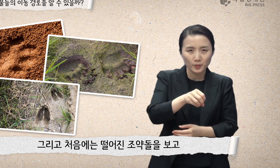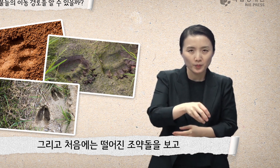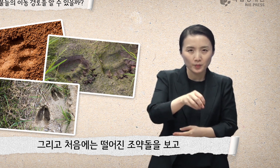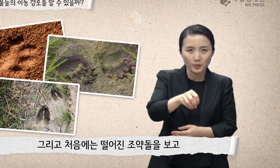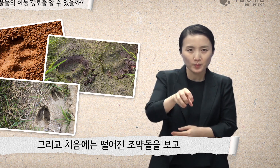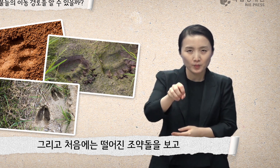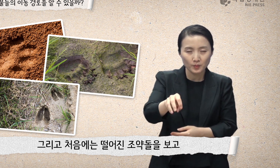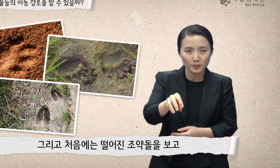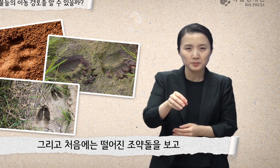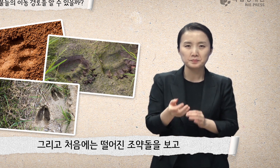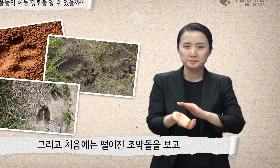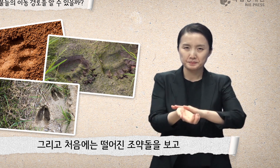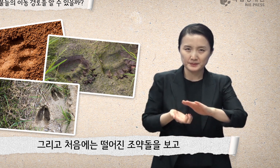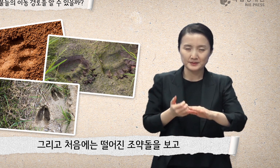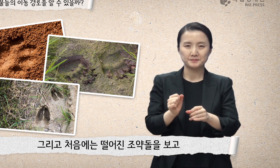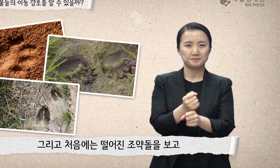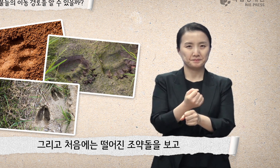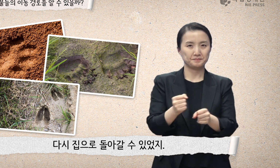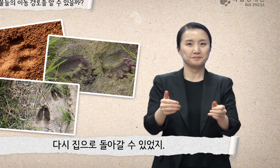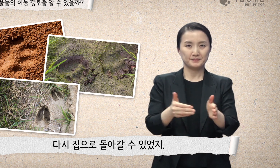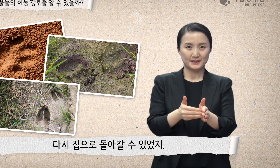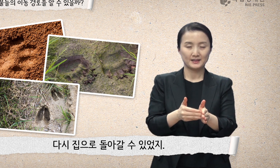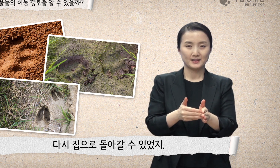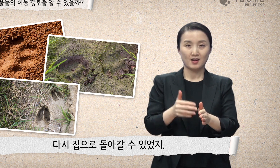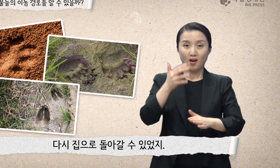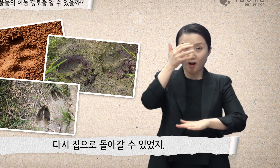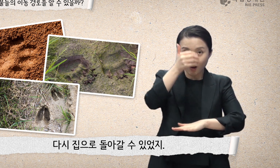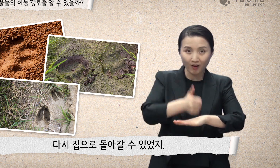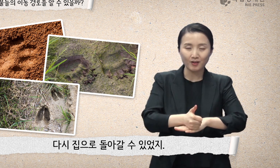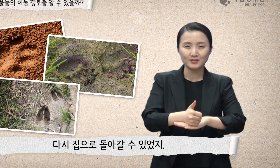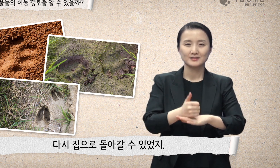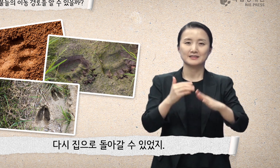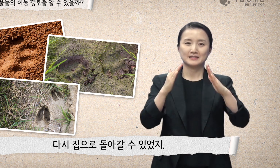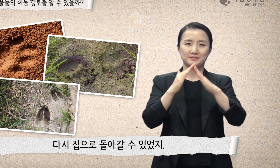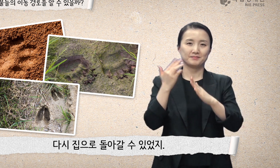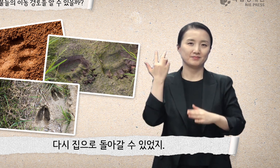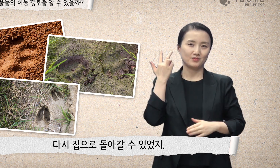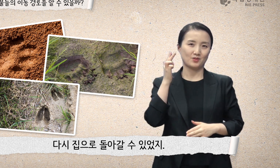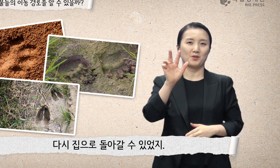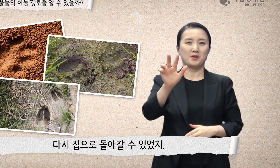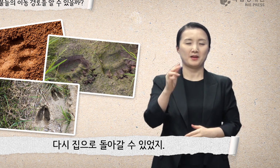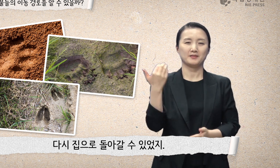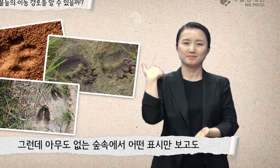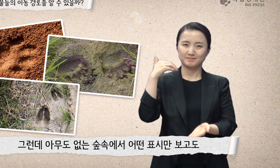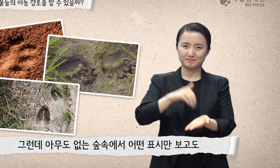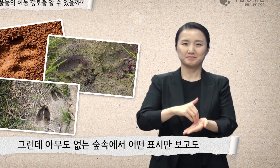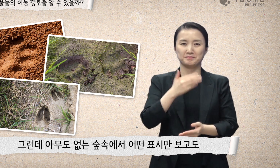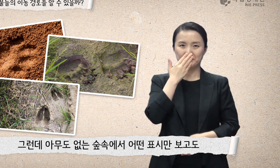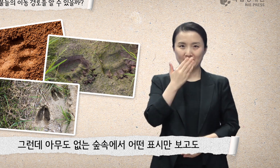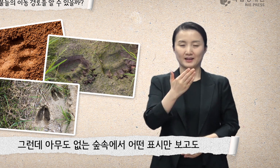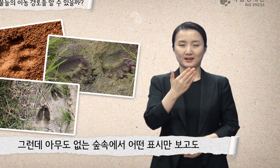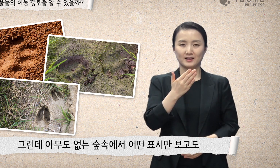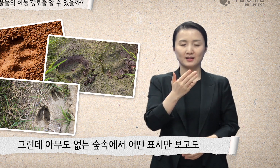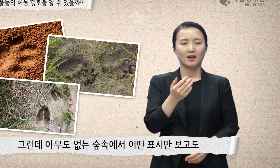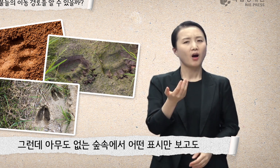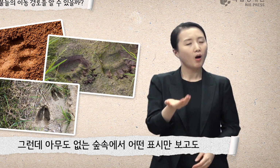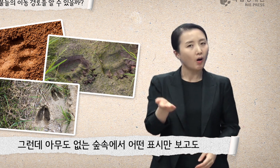떨어진 조약돌을 보고 다시 집으로 돌아갈 수 있었지. 그런데 아무도 없는